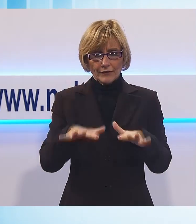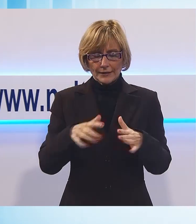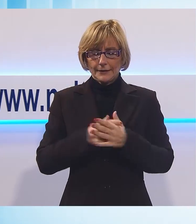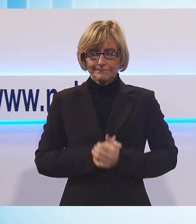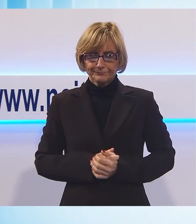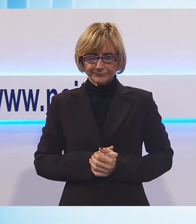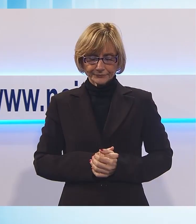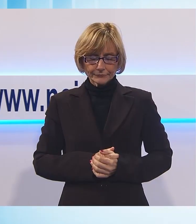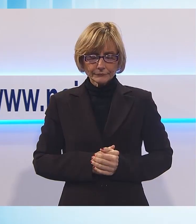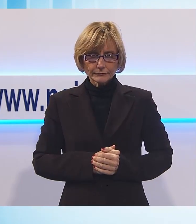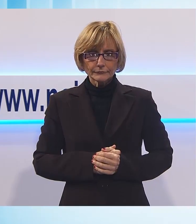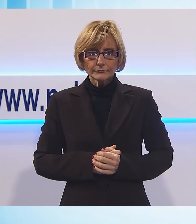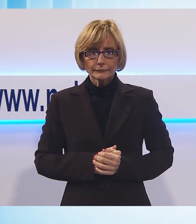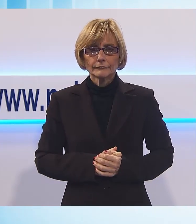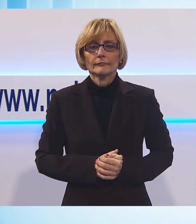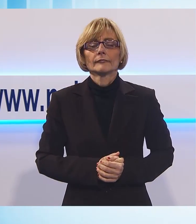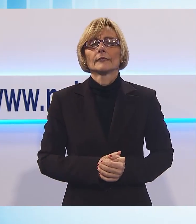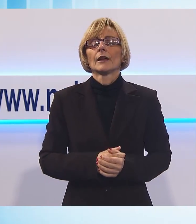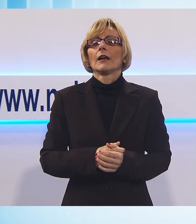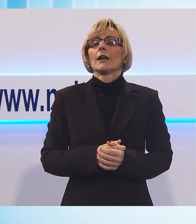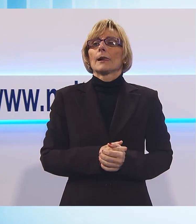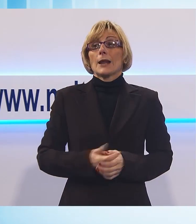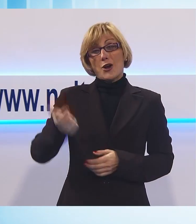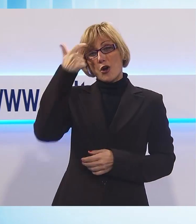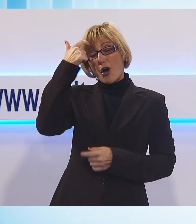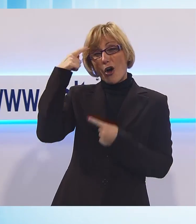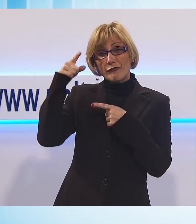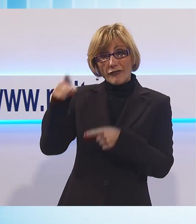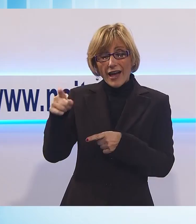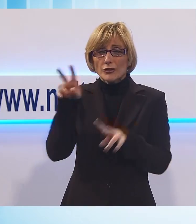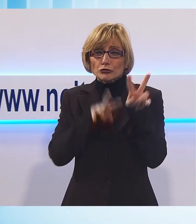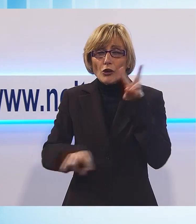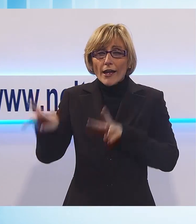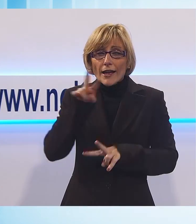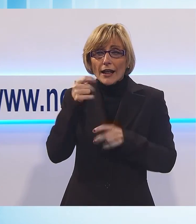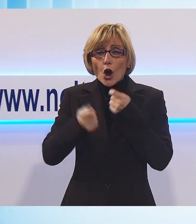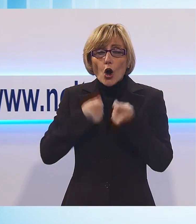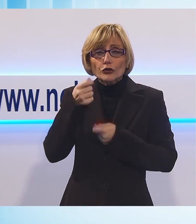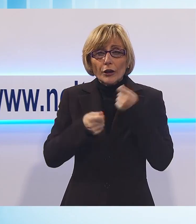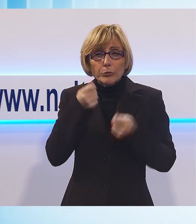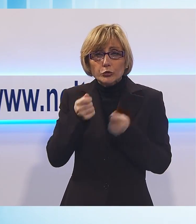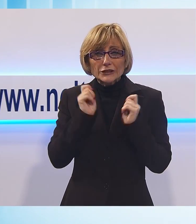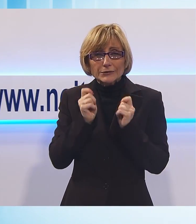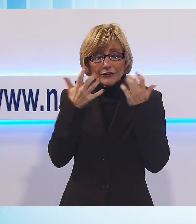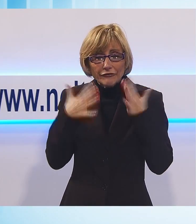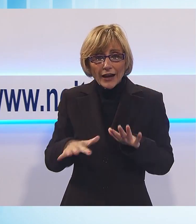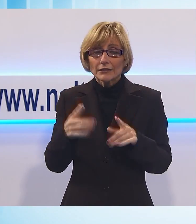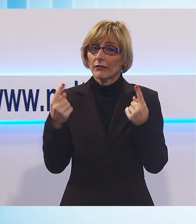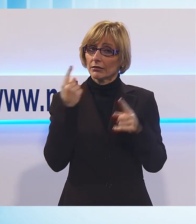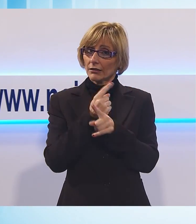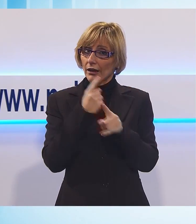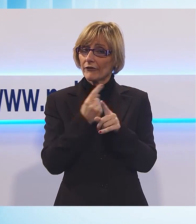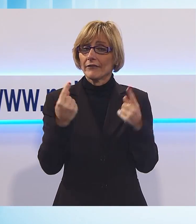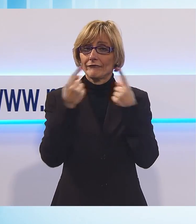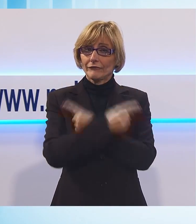i contributi per le spese che verranno fatte là dove dovrebbero essere presi, per esempio la